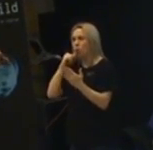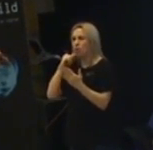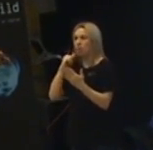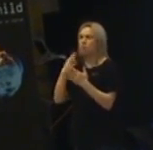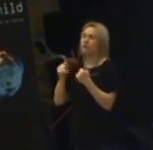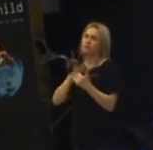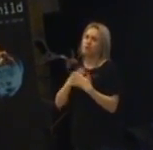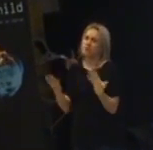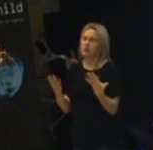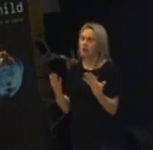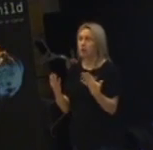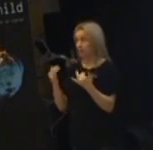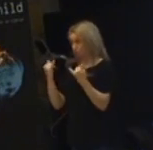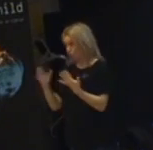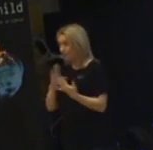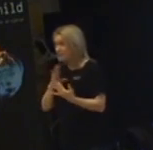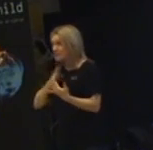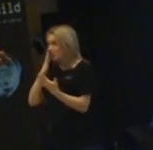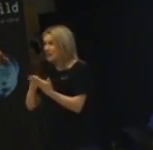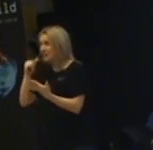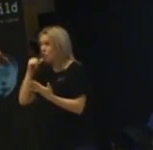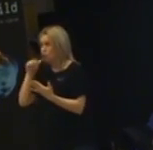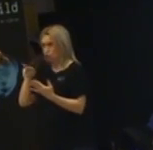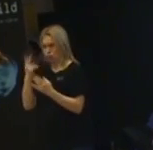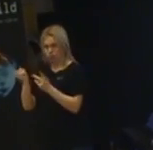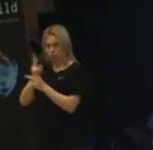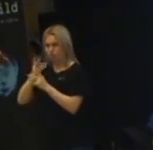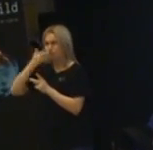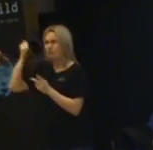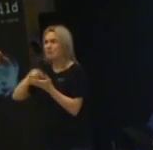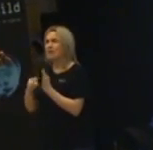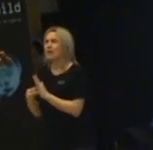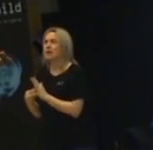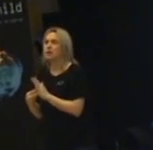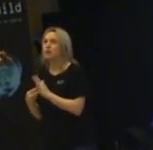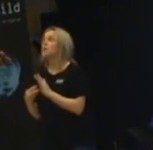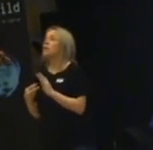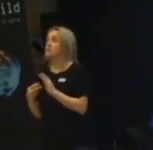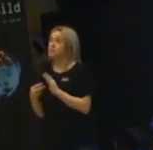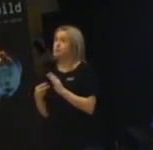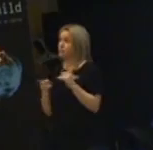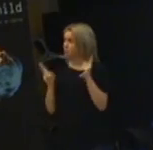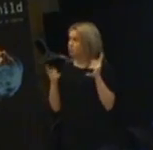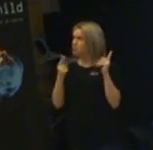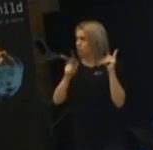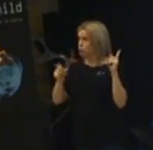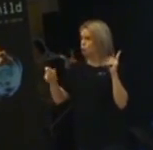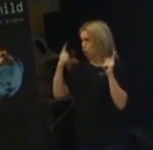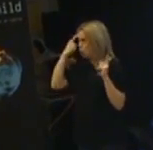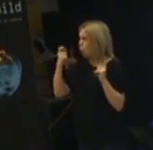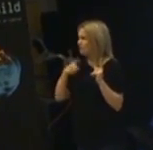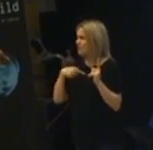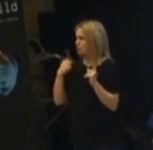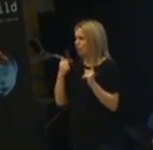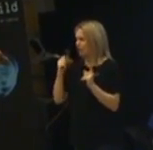finnas. Idag finns det. Och ännu värre. Ännu bättre. Så att det där. Här har vi sådana personer. Jag tror att vi behöver